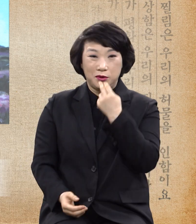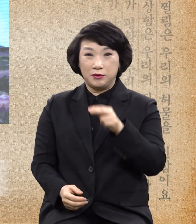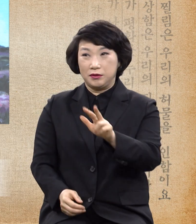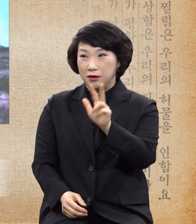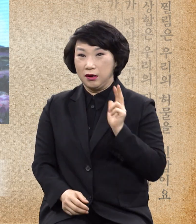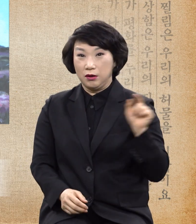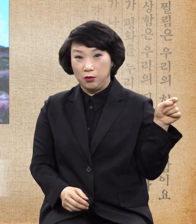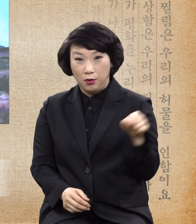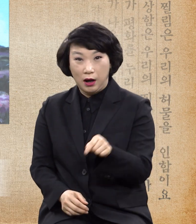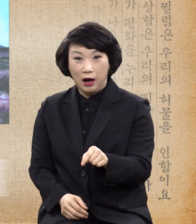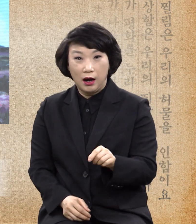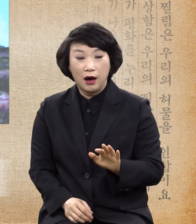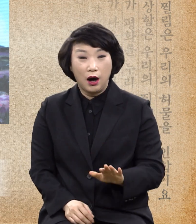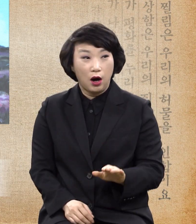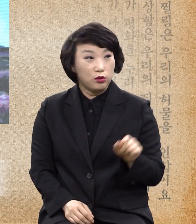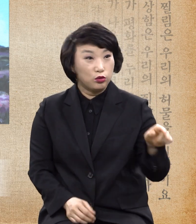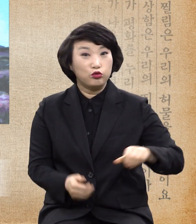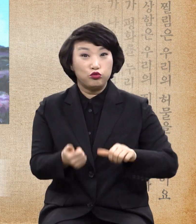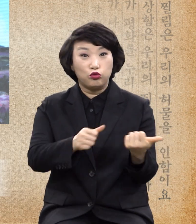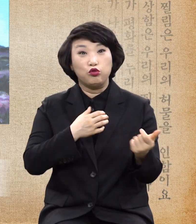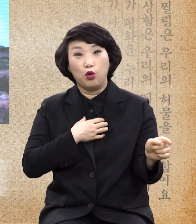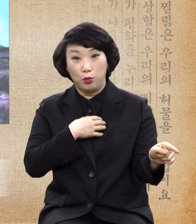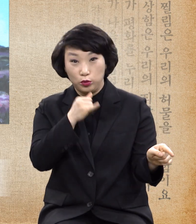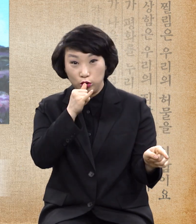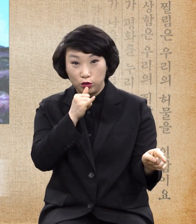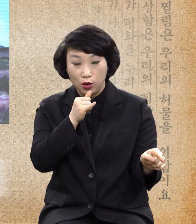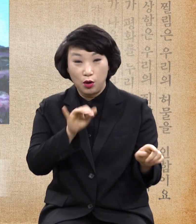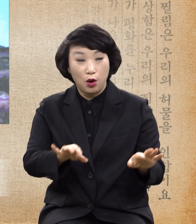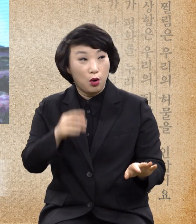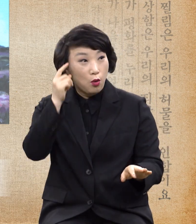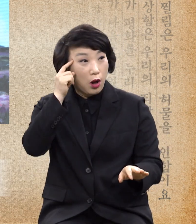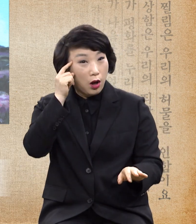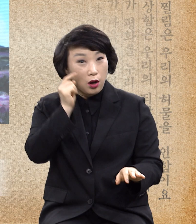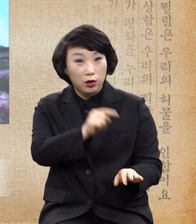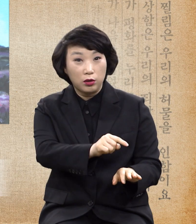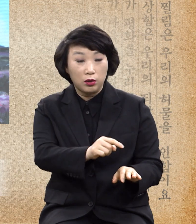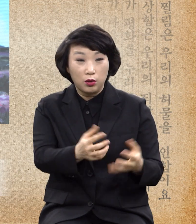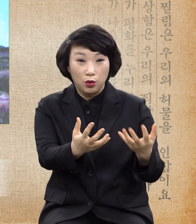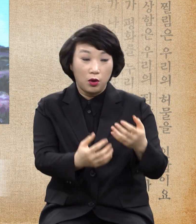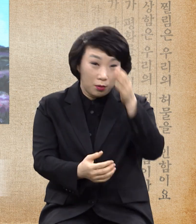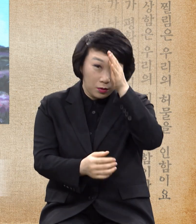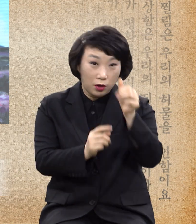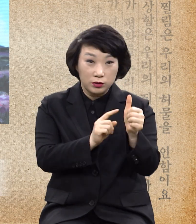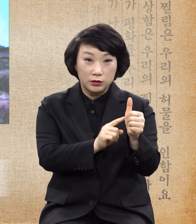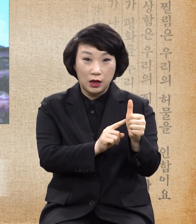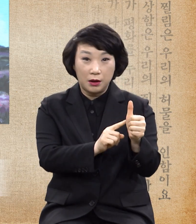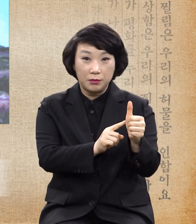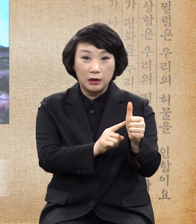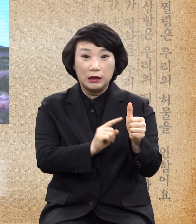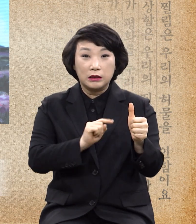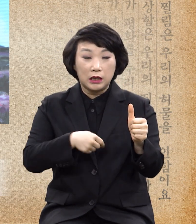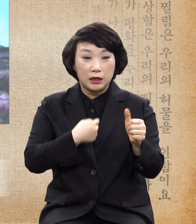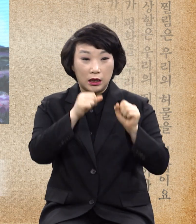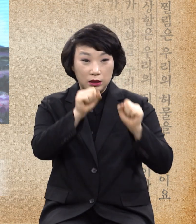걸고 죽을 수도 있어요 왜? 나와 있는 자들이 자기가 있는 곳에서